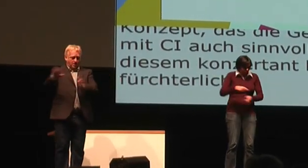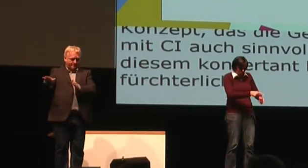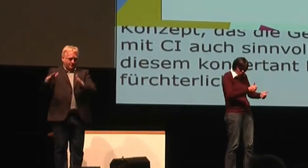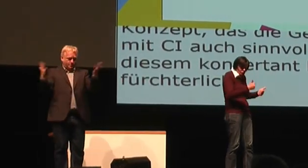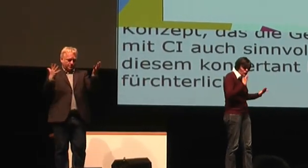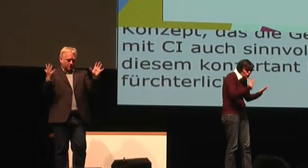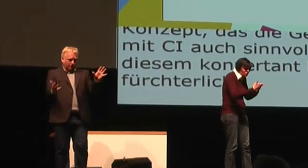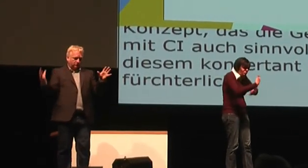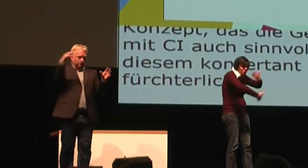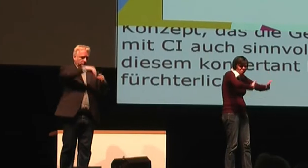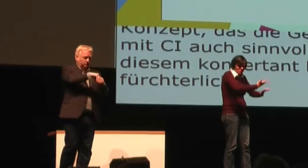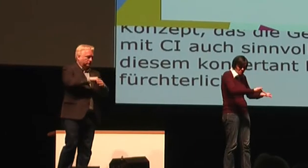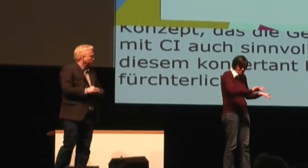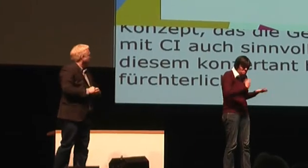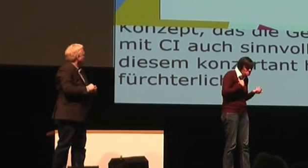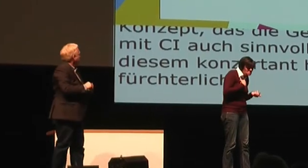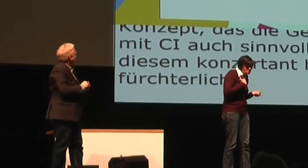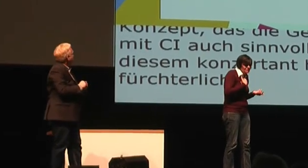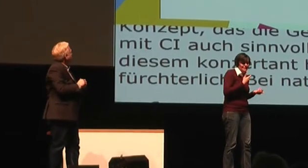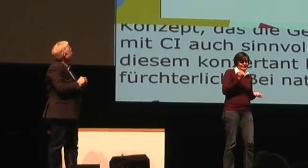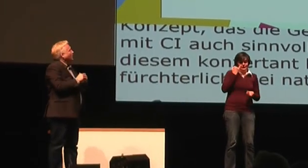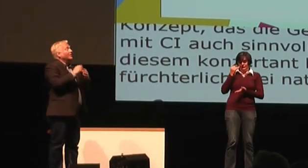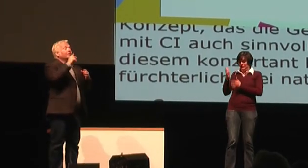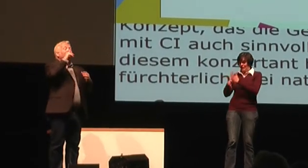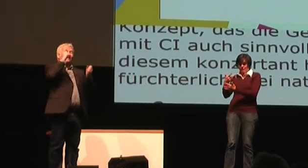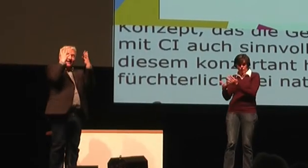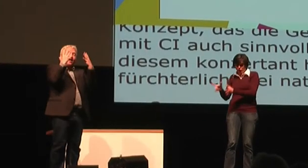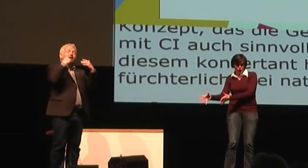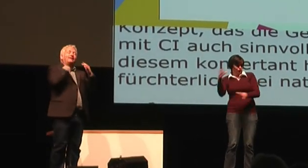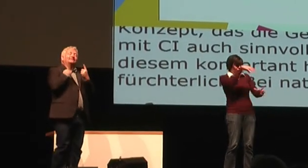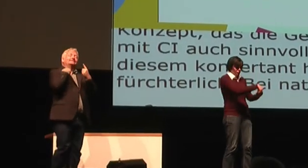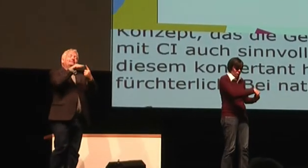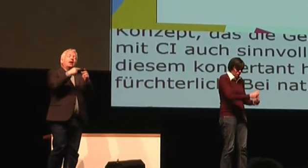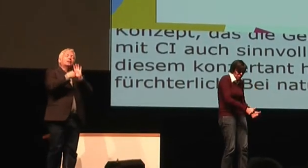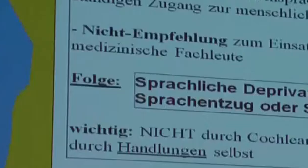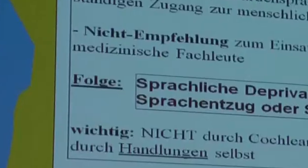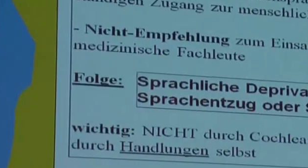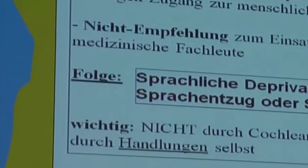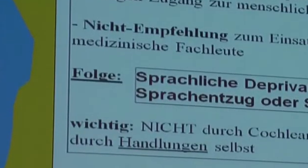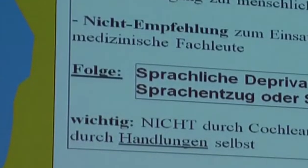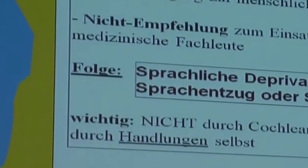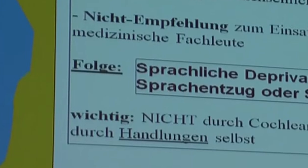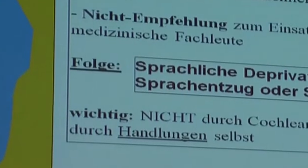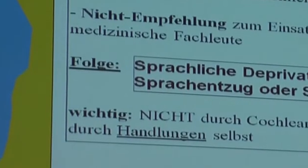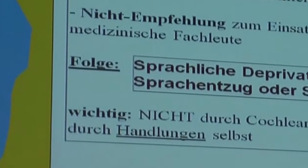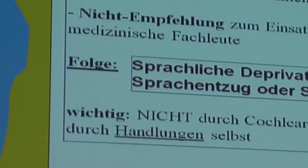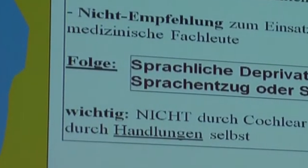Und die Frage, die zu Anfang immer gestellt wird und die zu lassen, aber